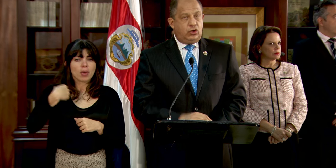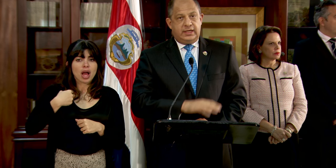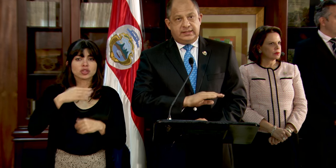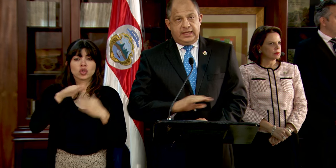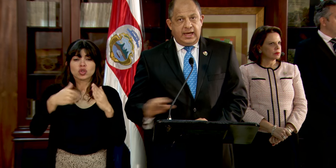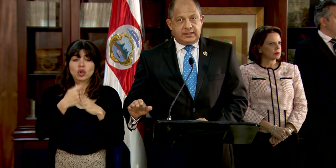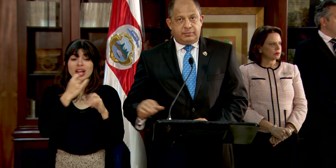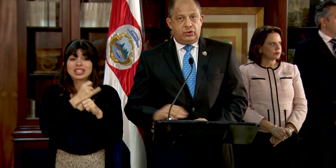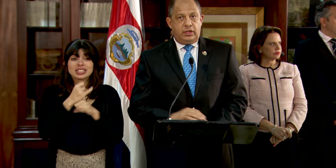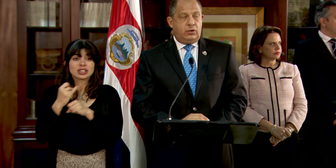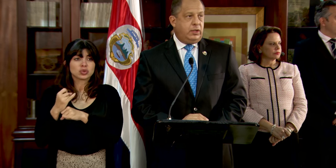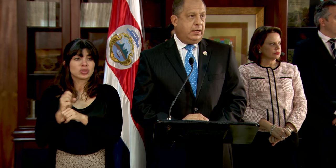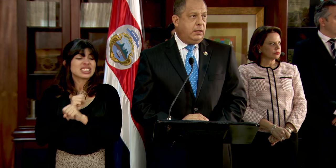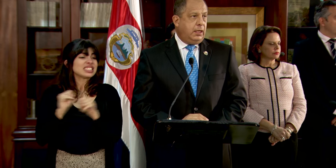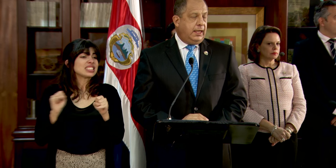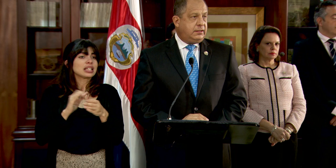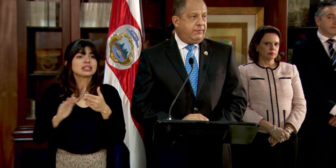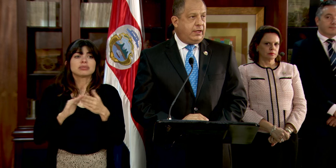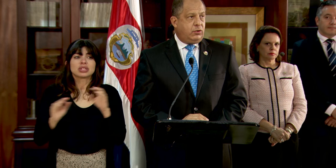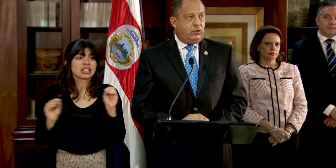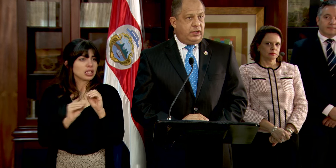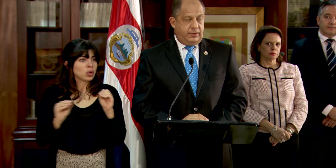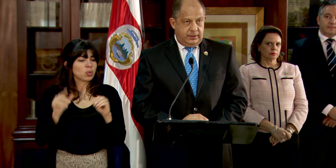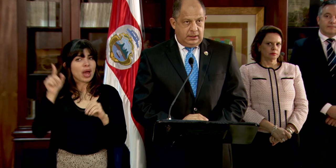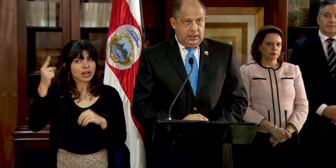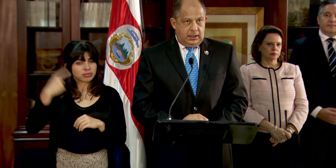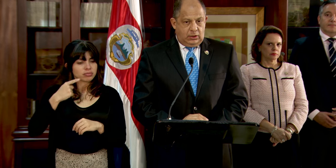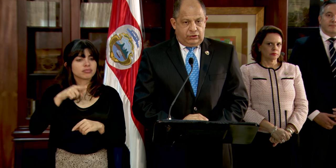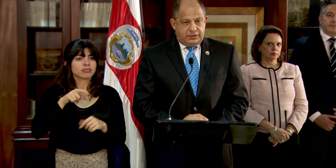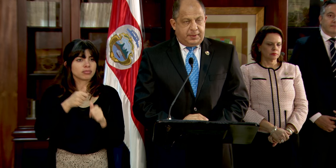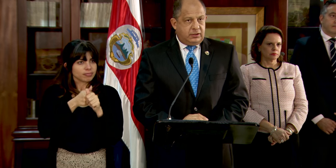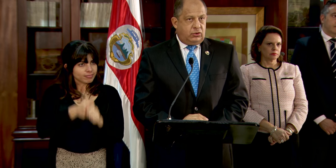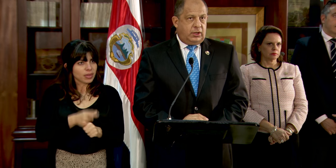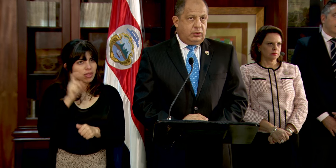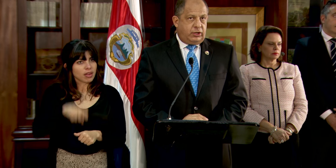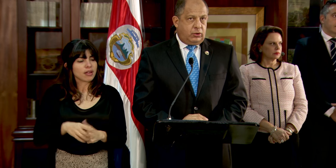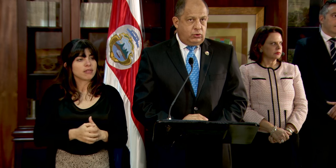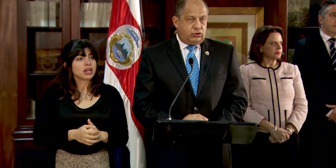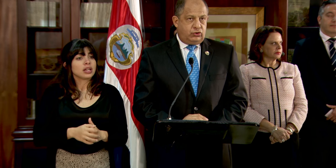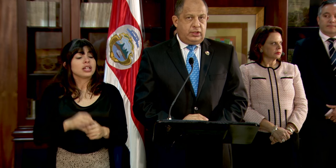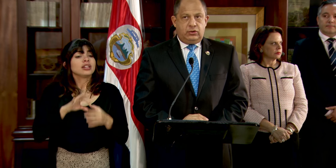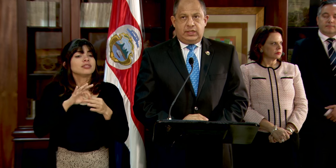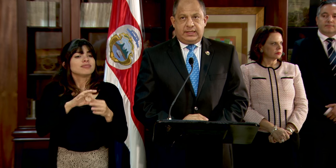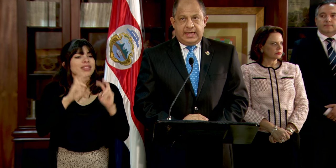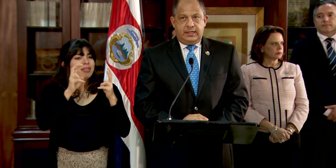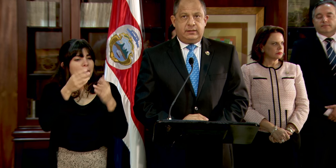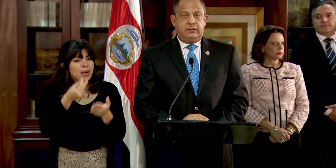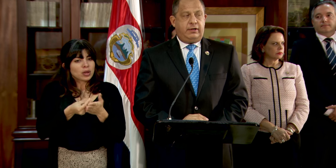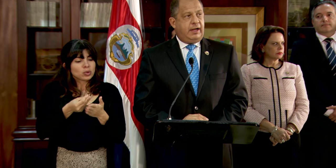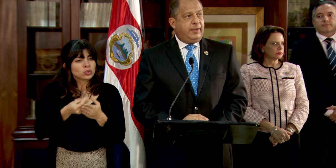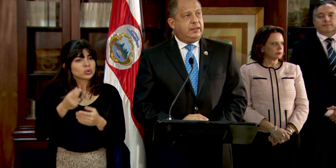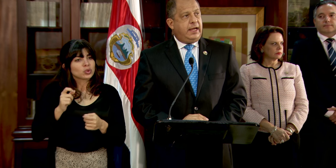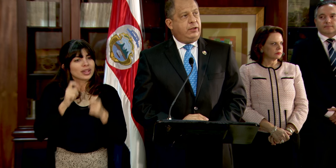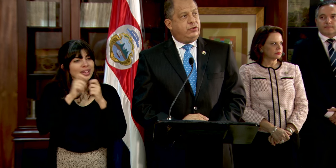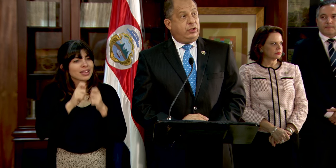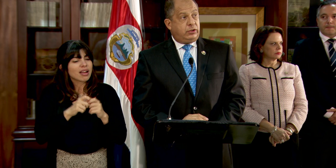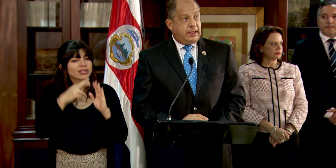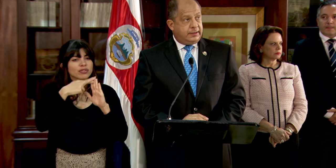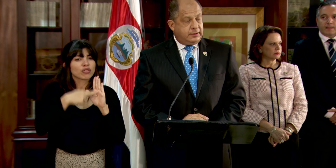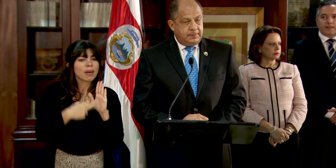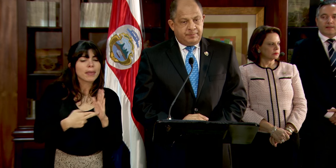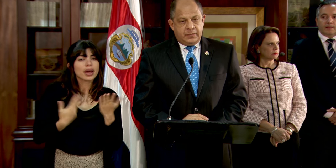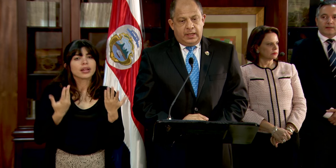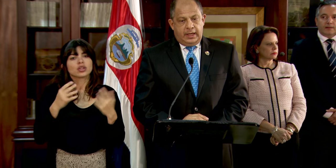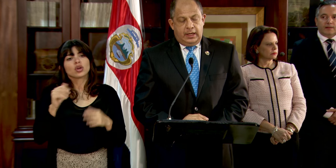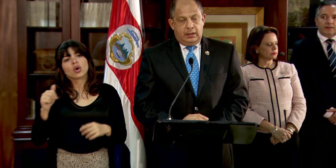las instituciones, sin excepción ninguna, este fallo conlleva. Con respecto a los recursos y a los detalles reglamentarios y